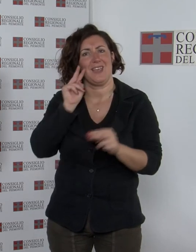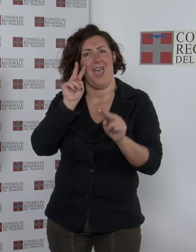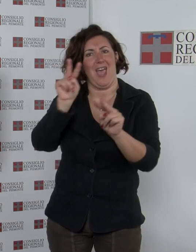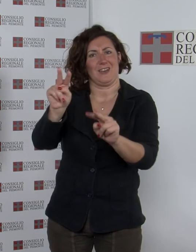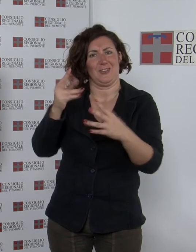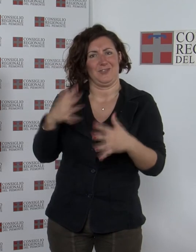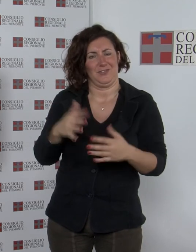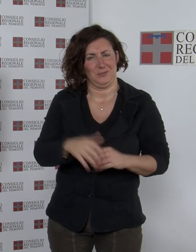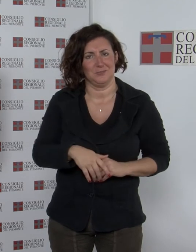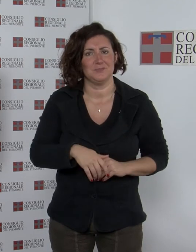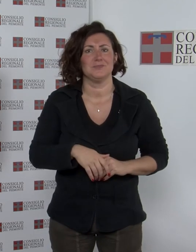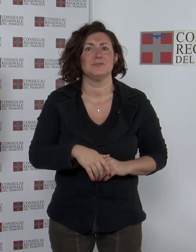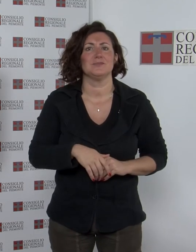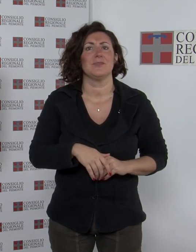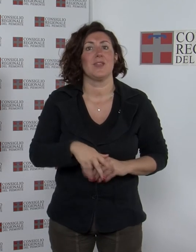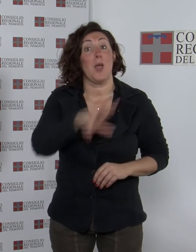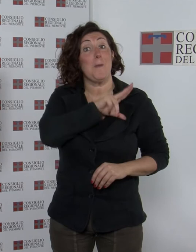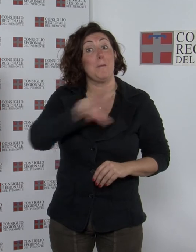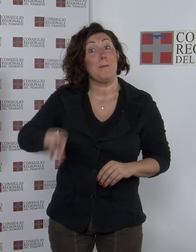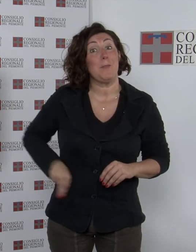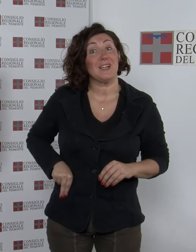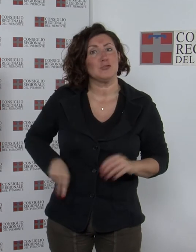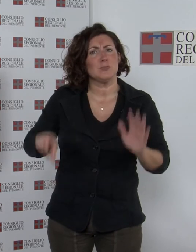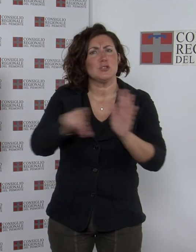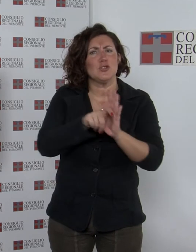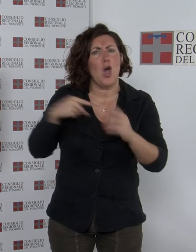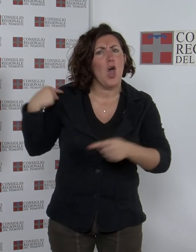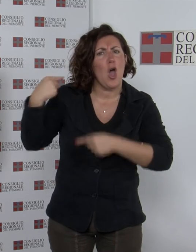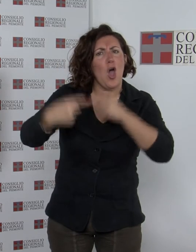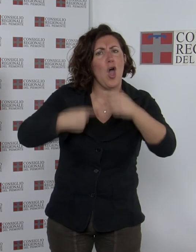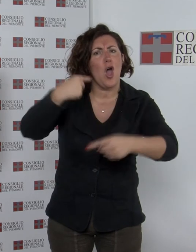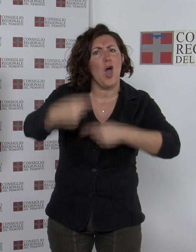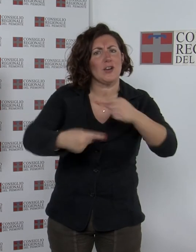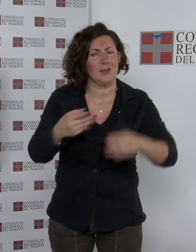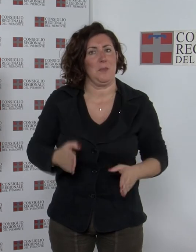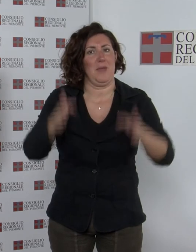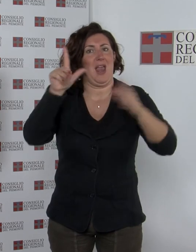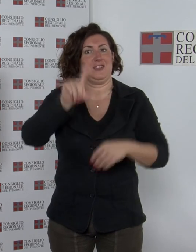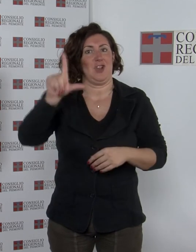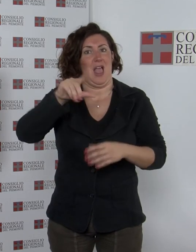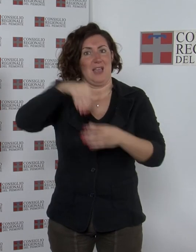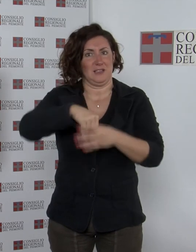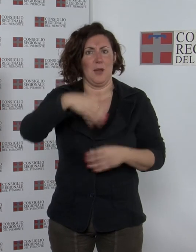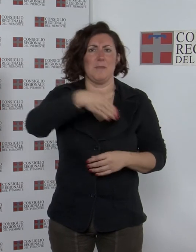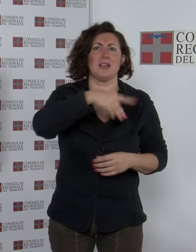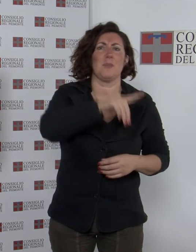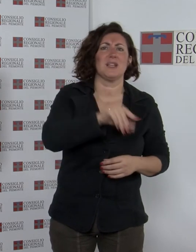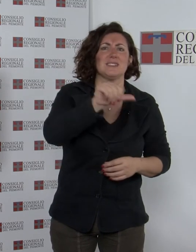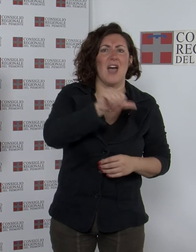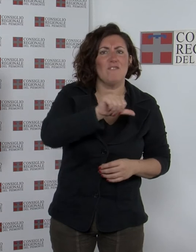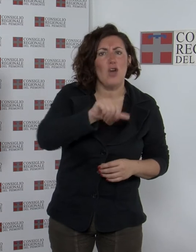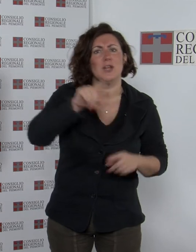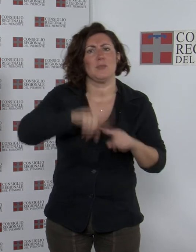enrico verra storie di principi a palazzo lascaris sono state presentate le autobiografie di maria pia di savoia e michelle de bourbon